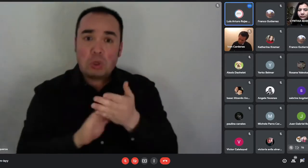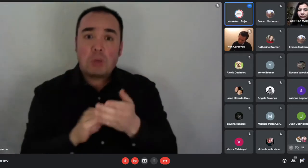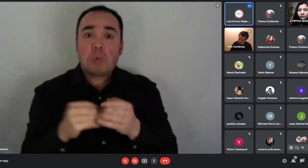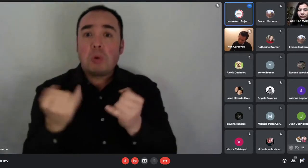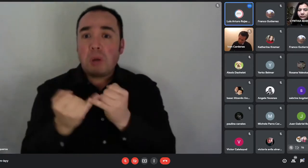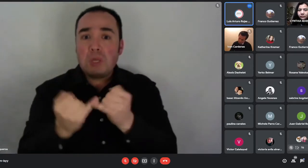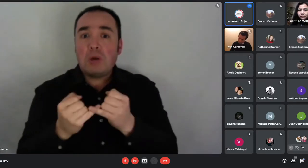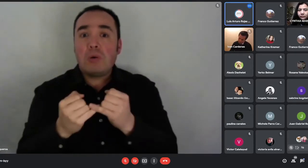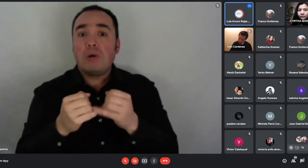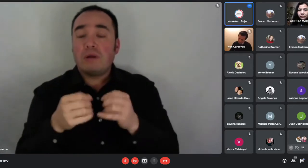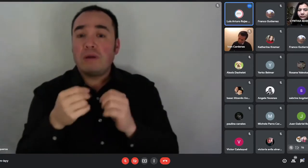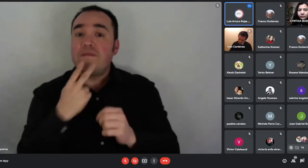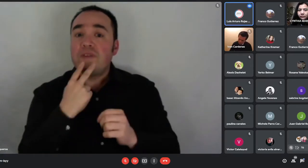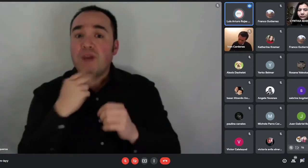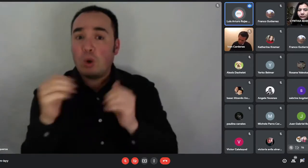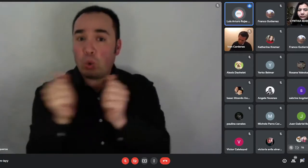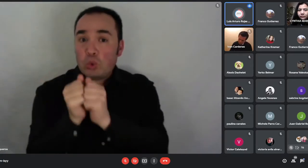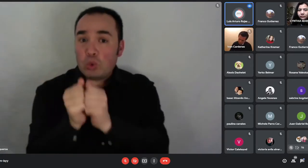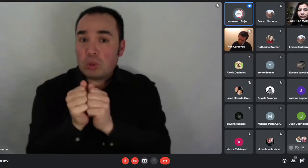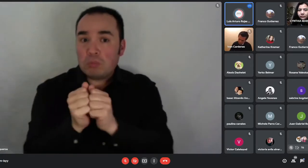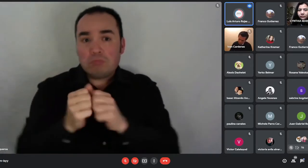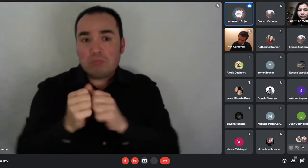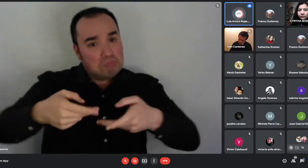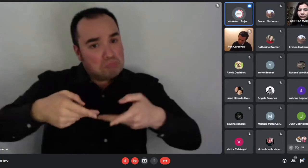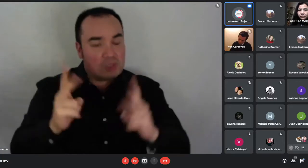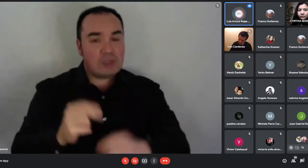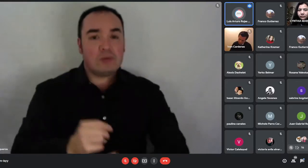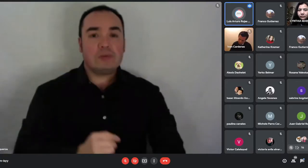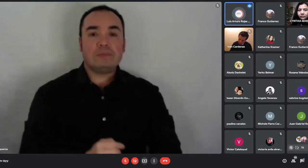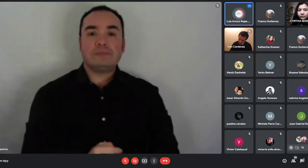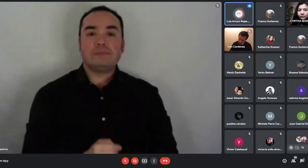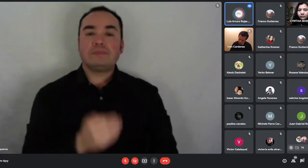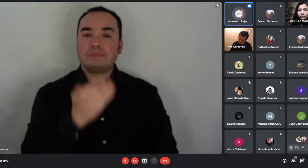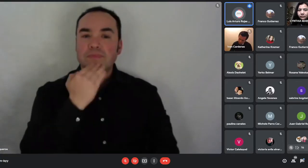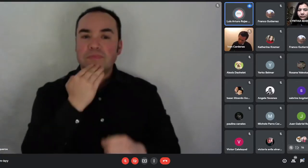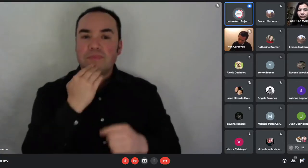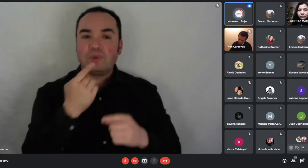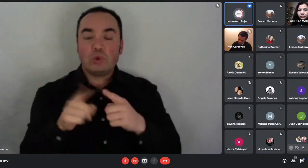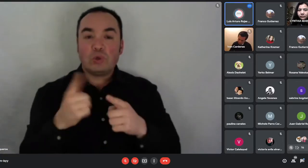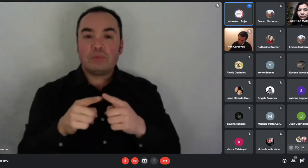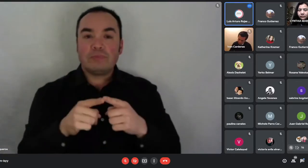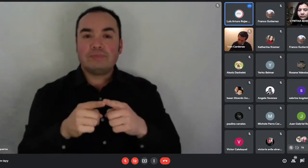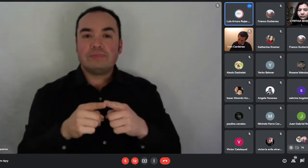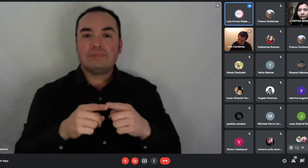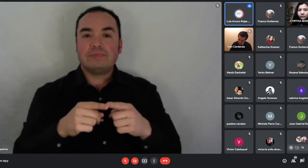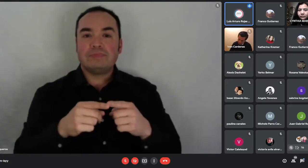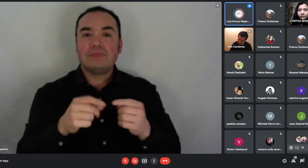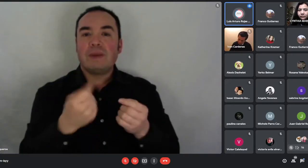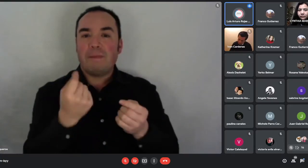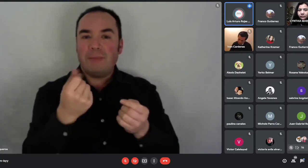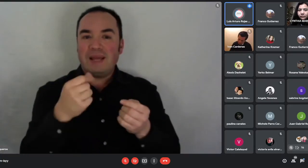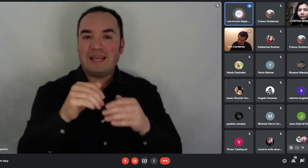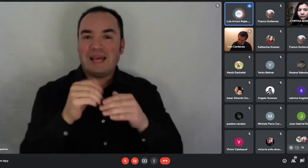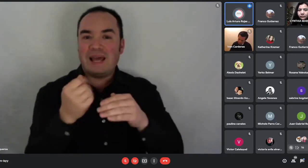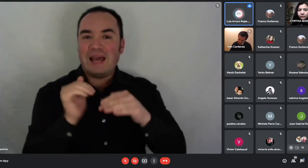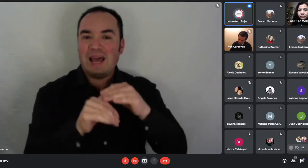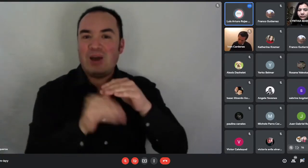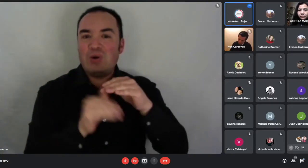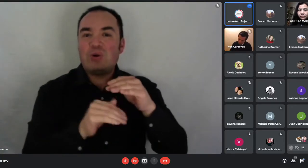Tener una cuenta de ahorro para la vivienda, con un ahorro mínimo de 10 unidades